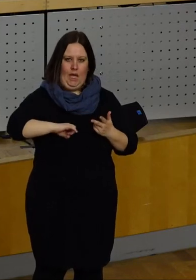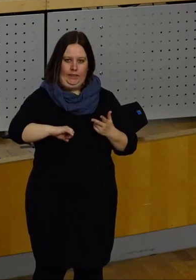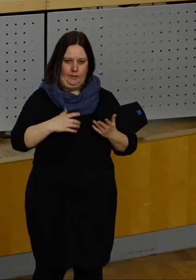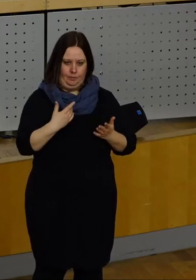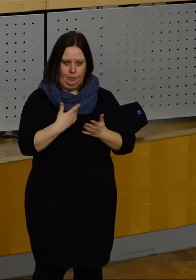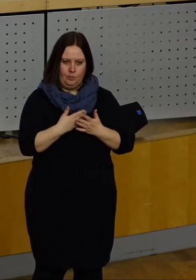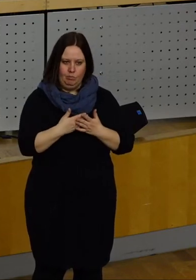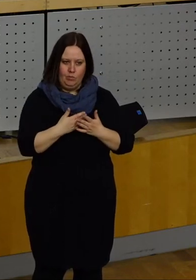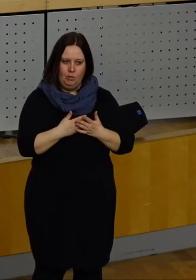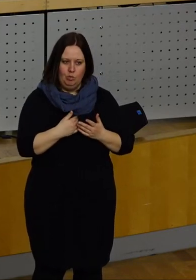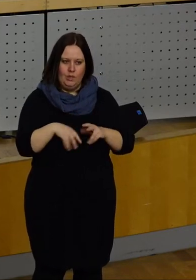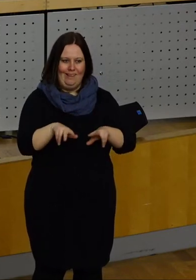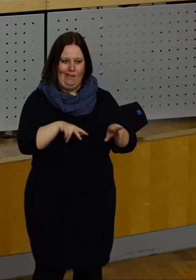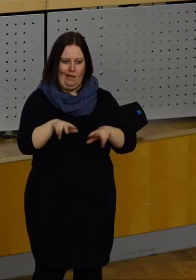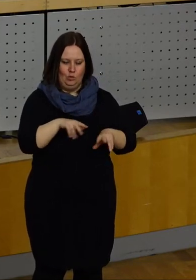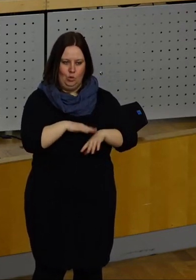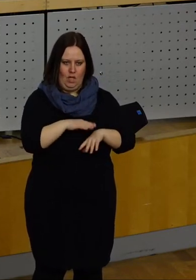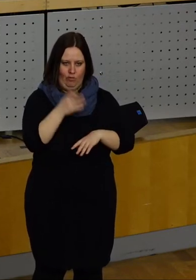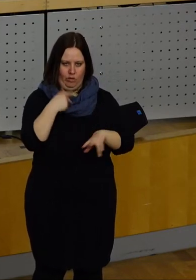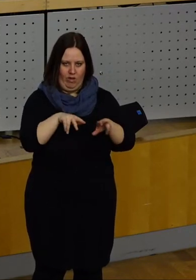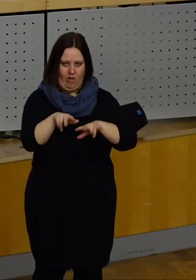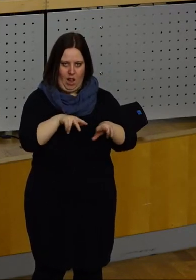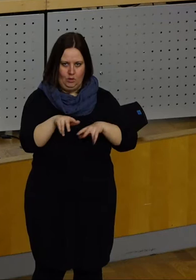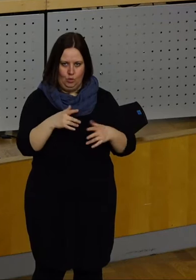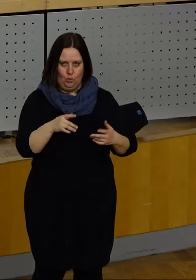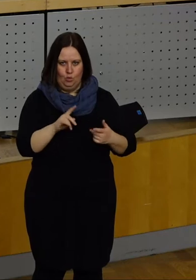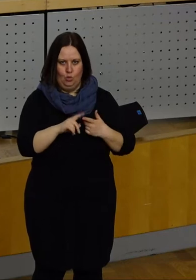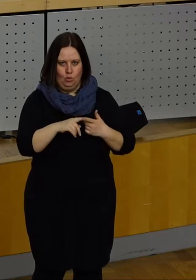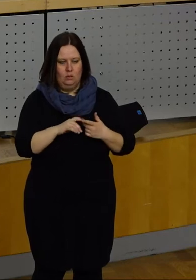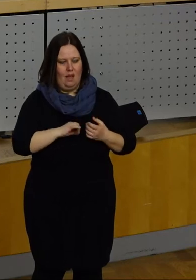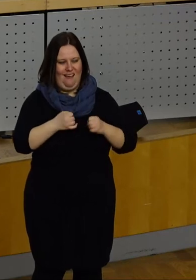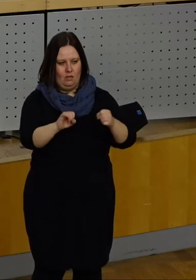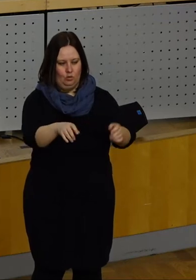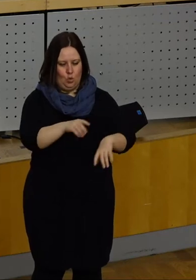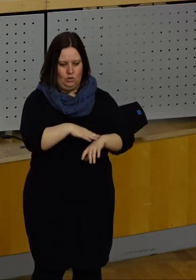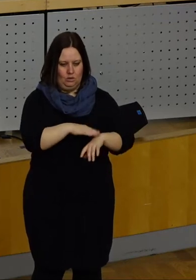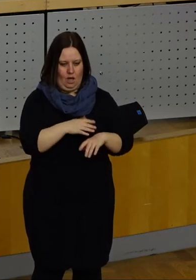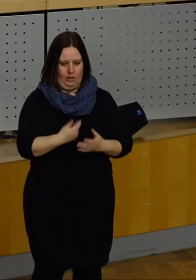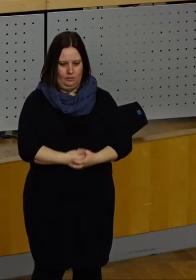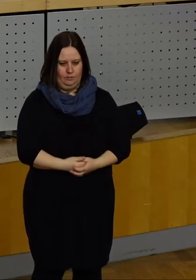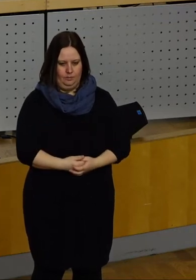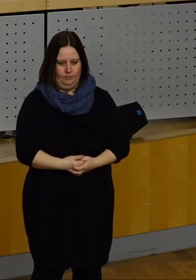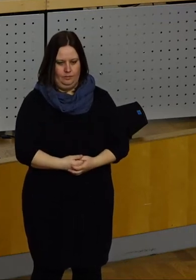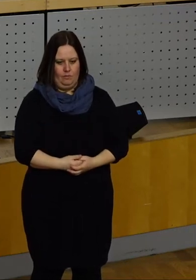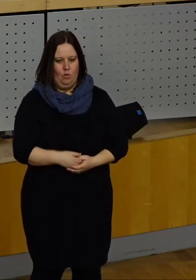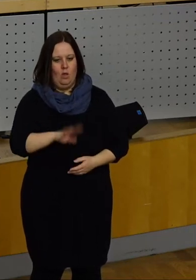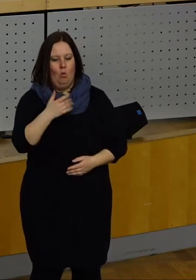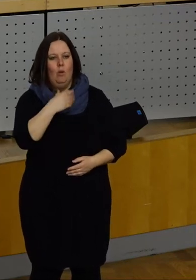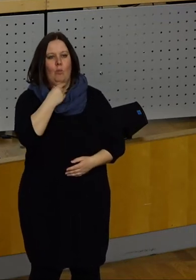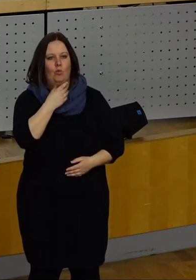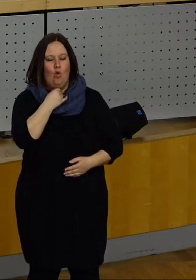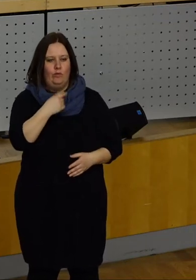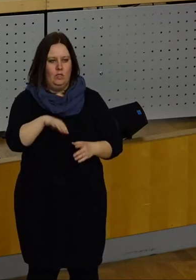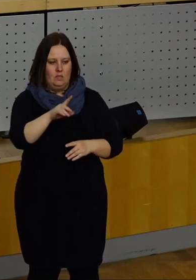insbesondere das Thema Reaktionszeit der Verwaltung und Aktionszeit. Die Bedürfnisse der